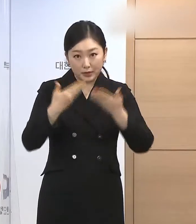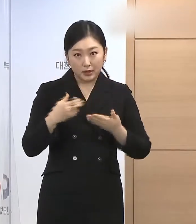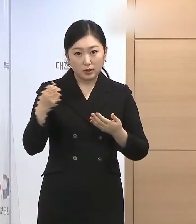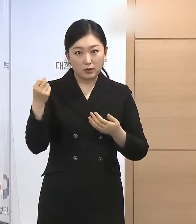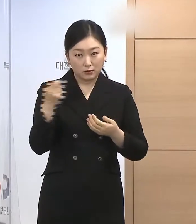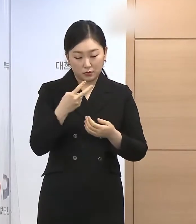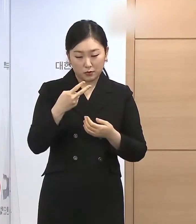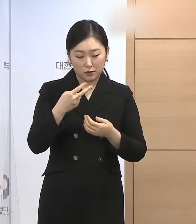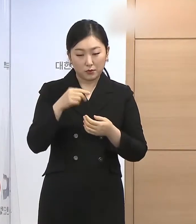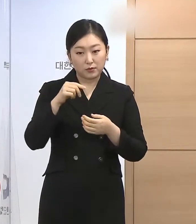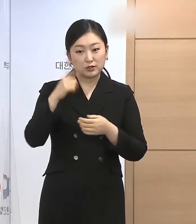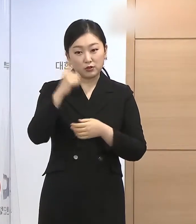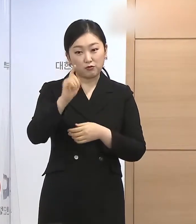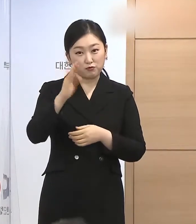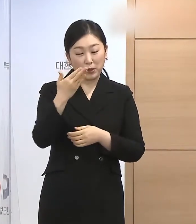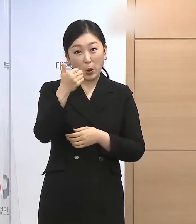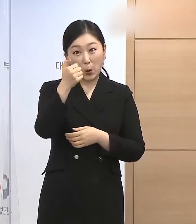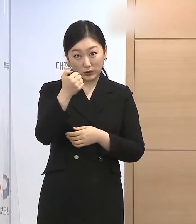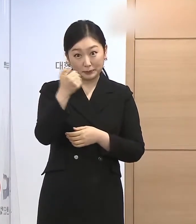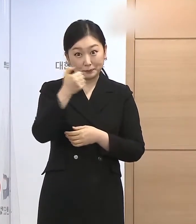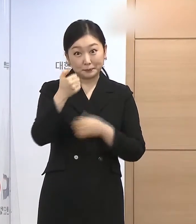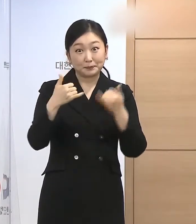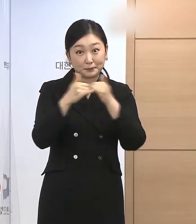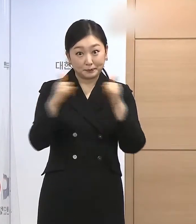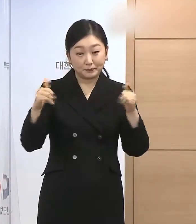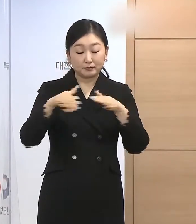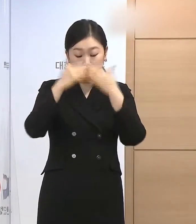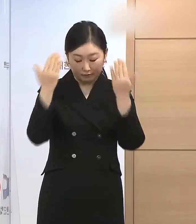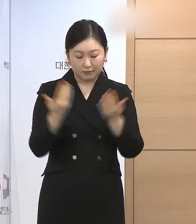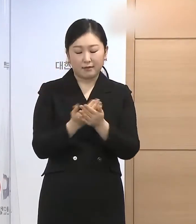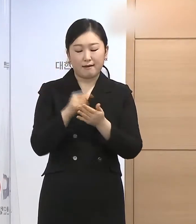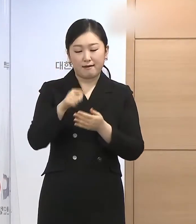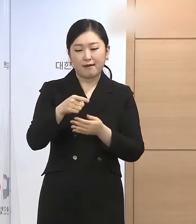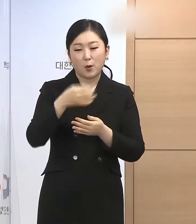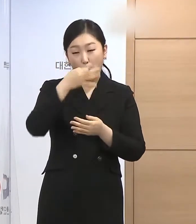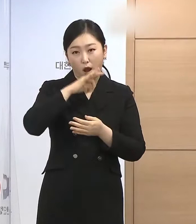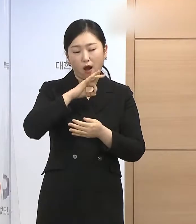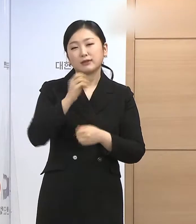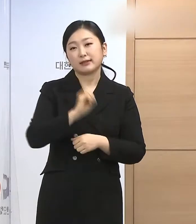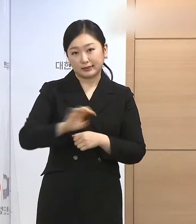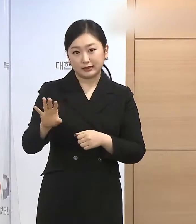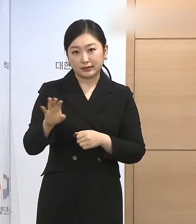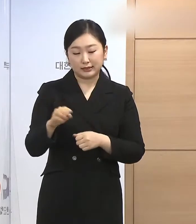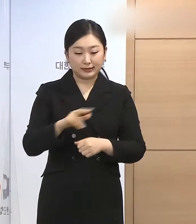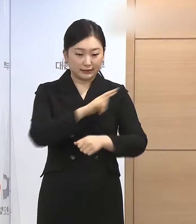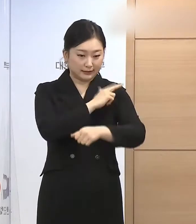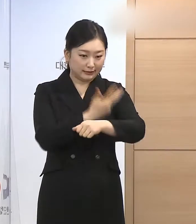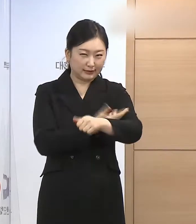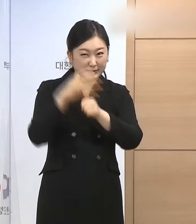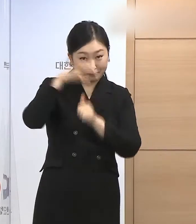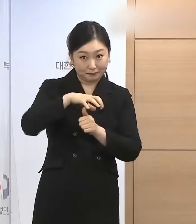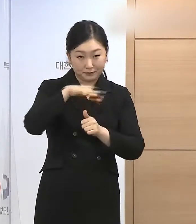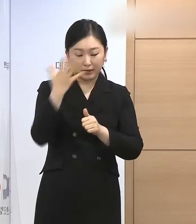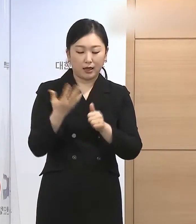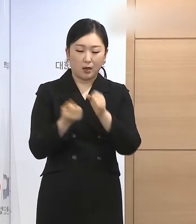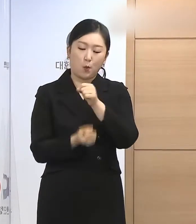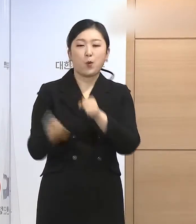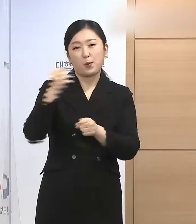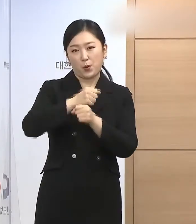1950명에 대해서는 형선거의 효력을 상실시키고 각종 자격 제한 사회를 회복시키는